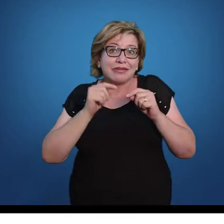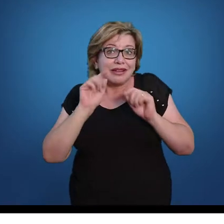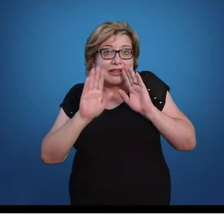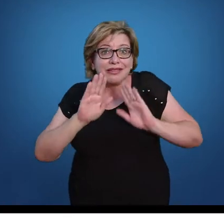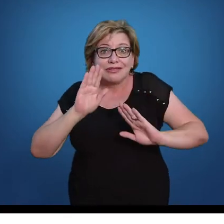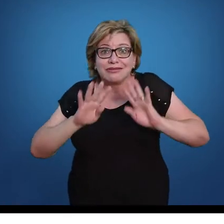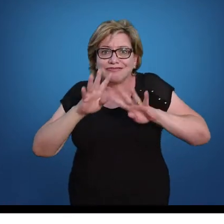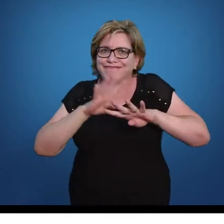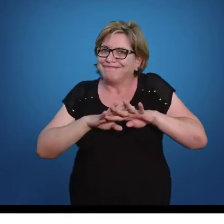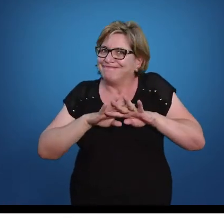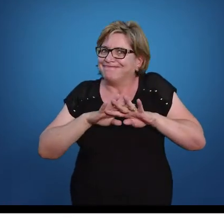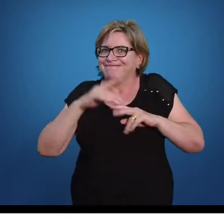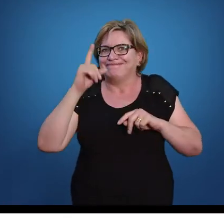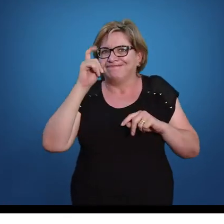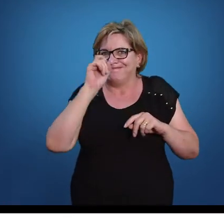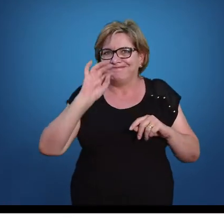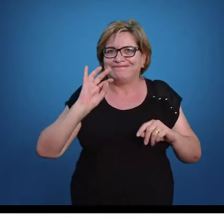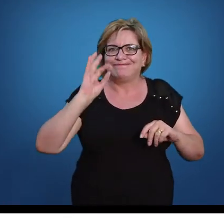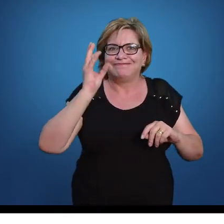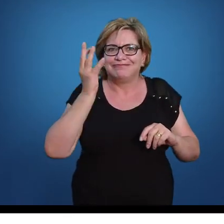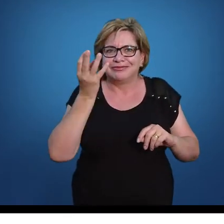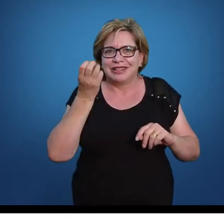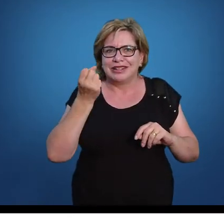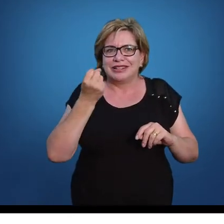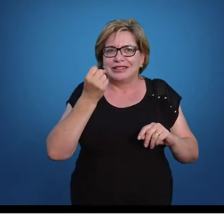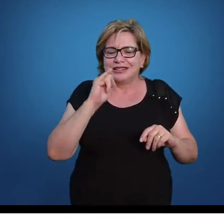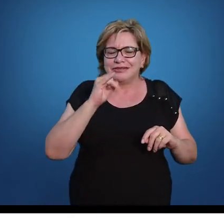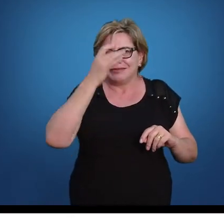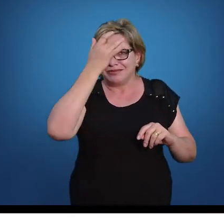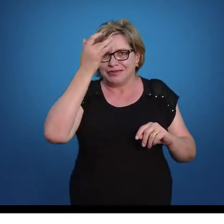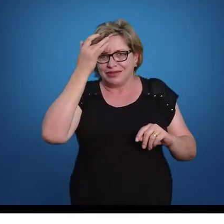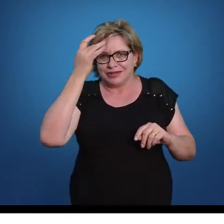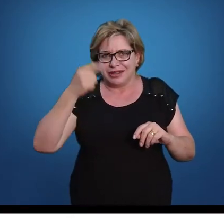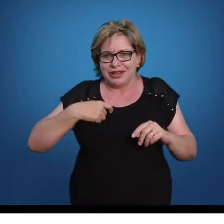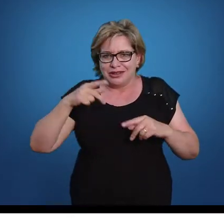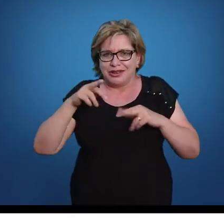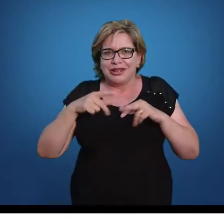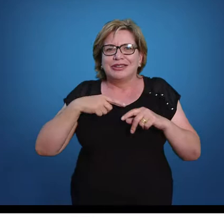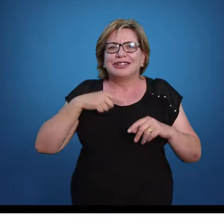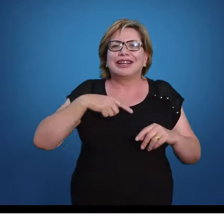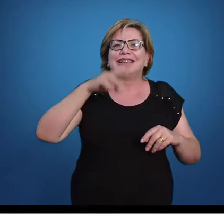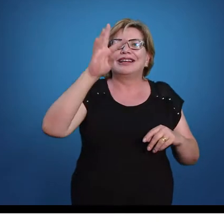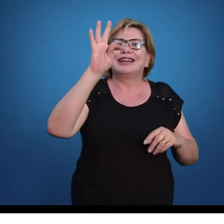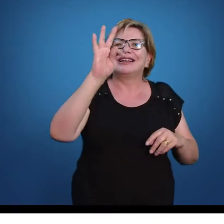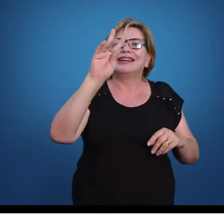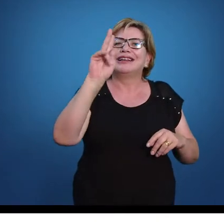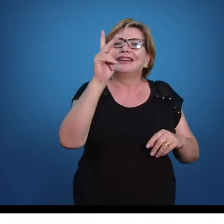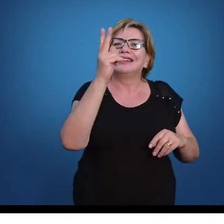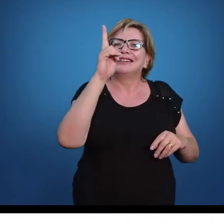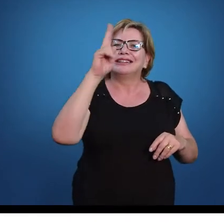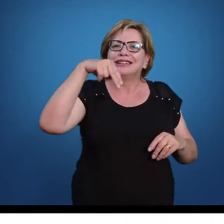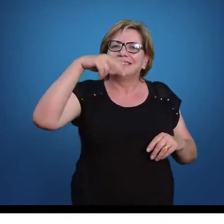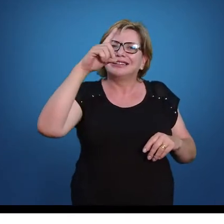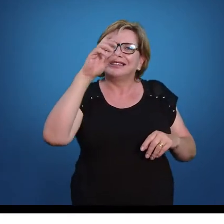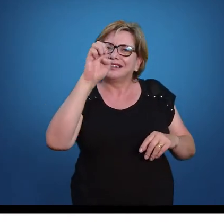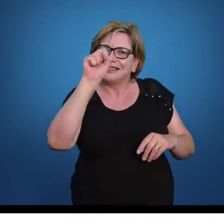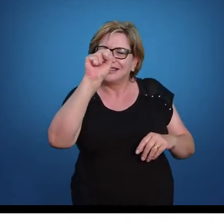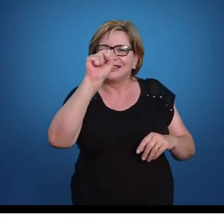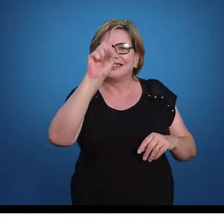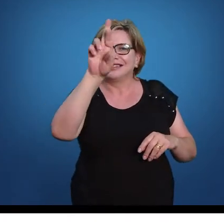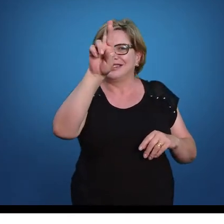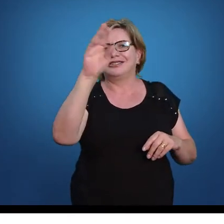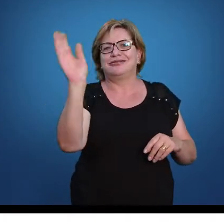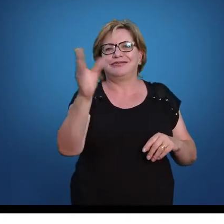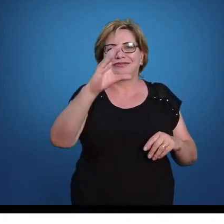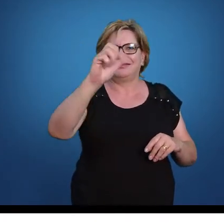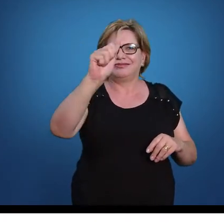ocorre em matemática. Se alguém aí da minha época vai lembrar dos Thundercats, tinha um cara lá que tinha a visão além do alcance e essa é a